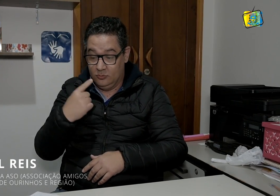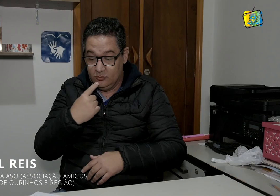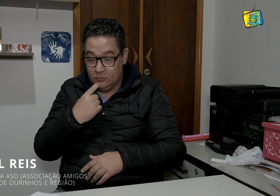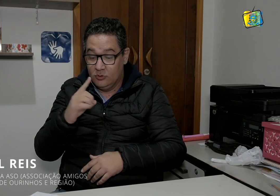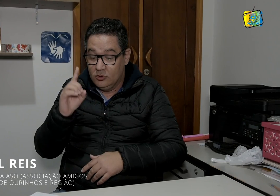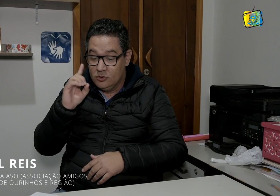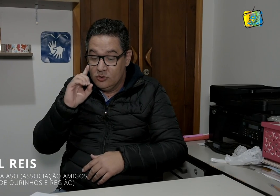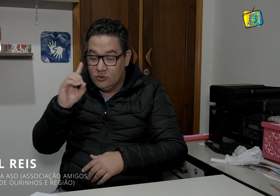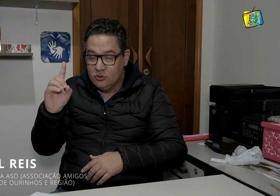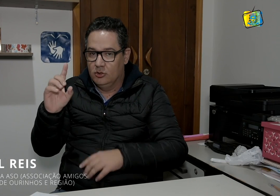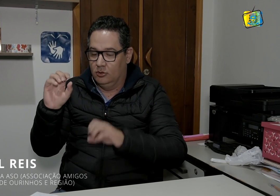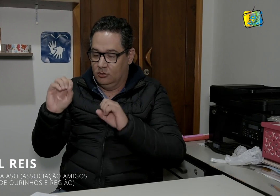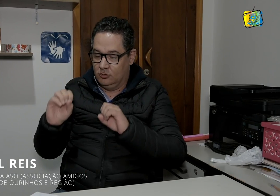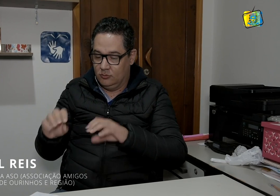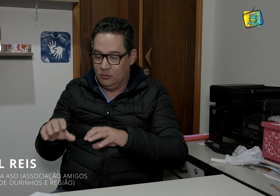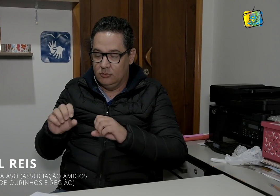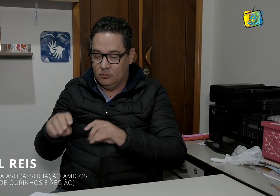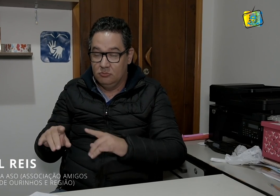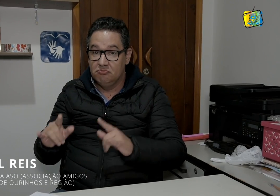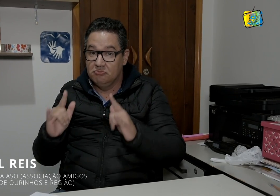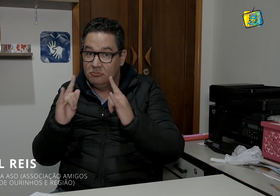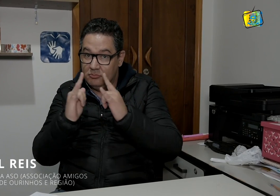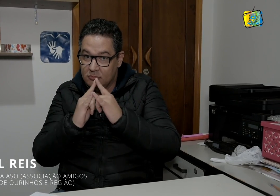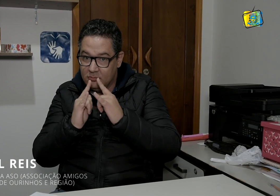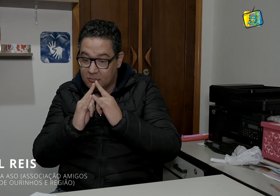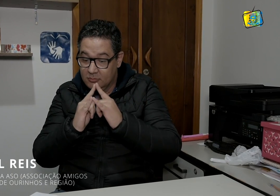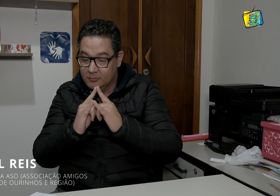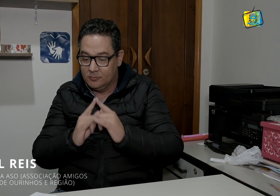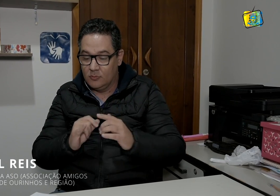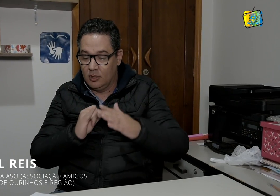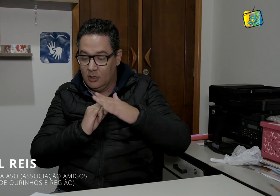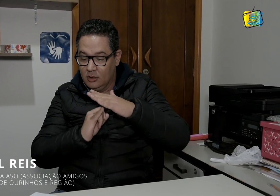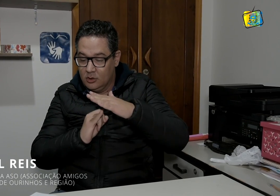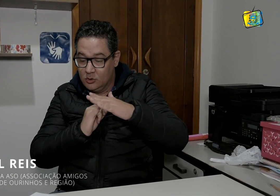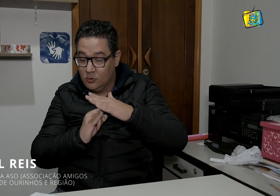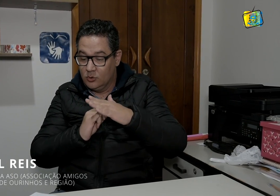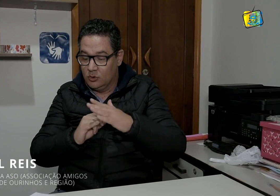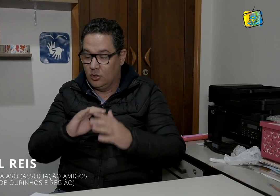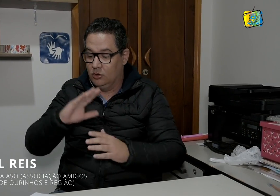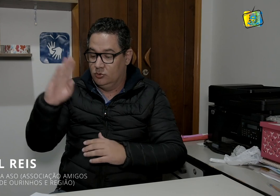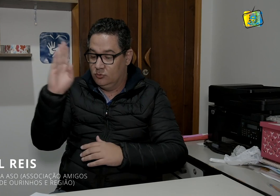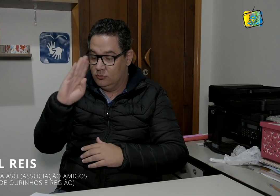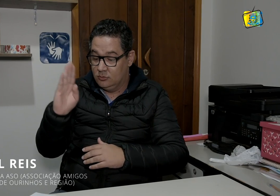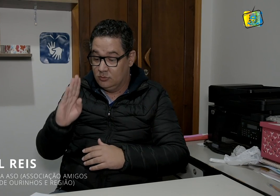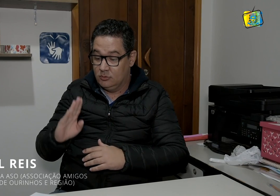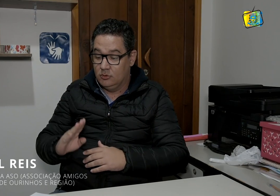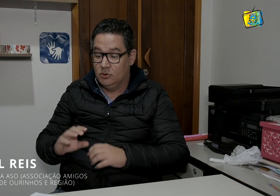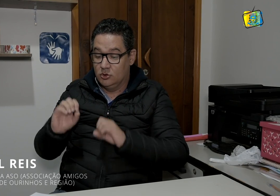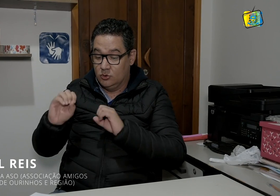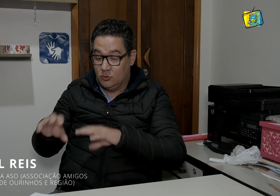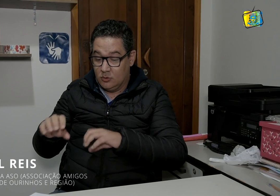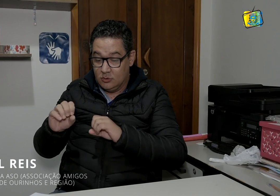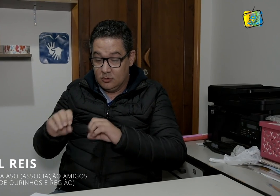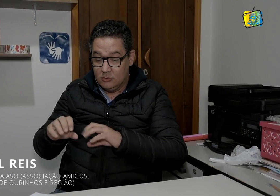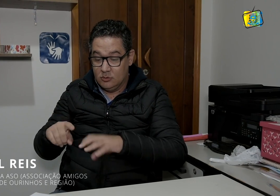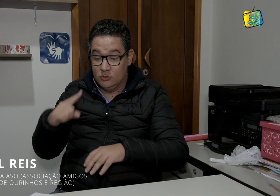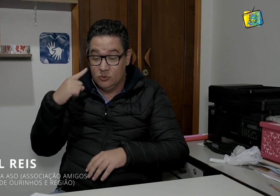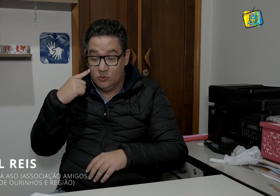surdo, a data da fundação do INES, Instituto Nacional de